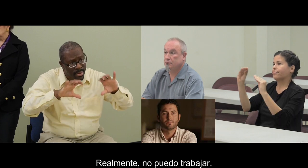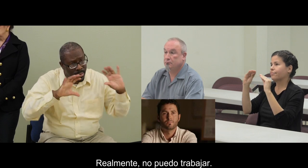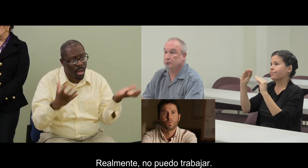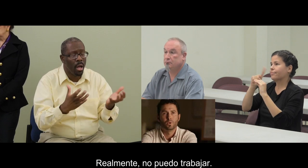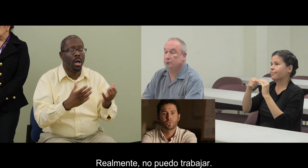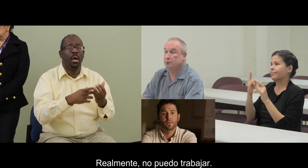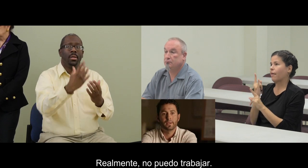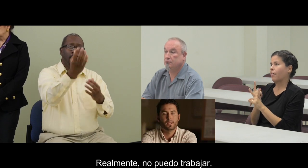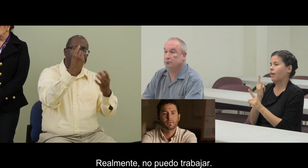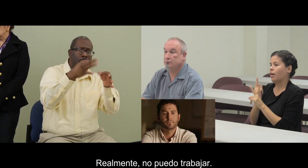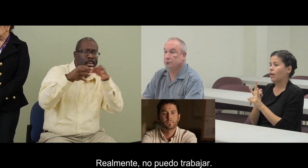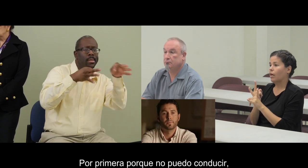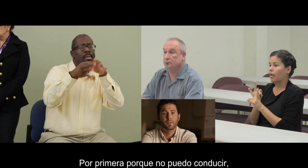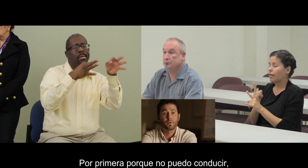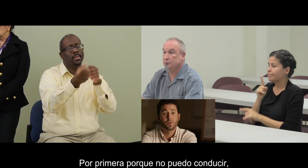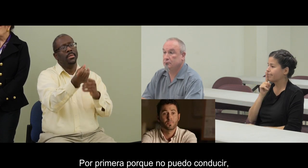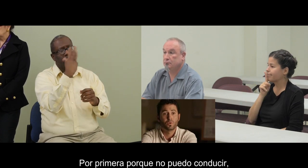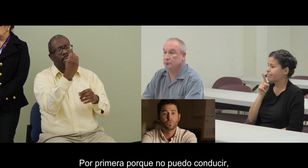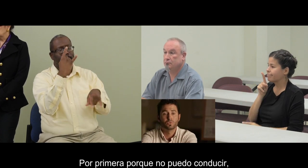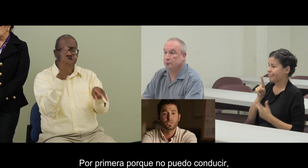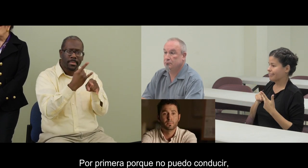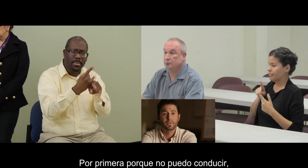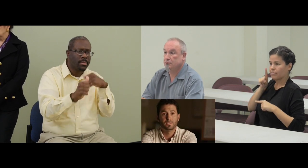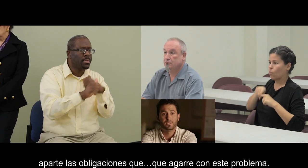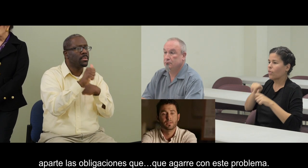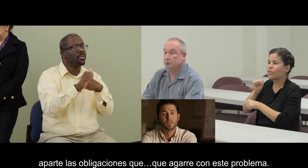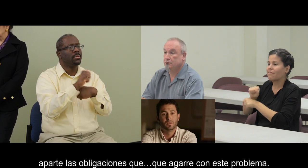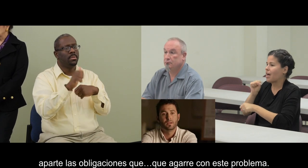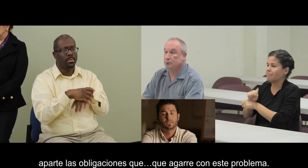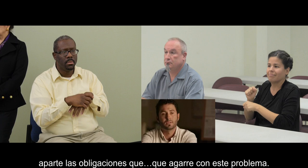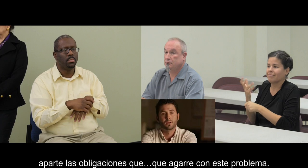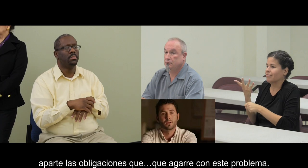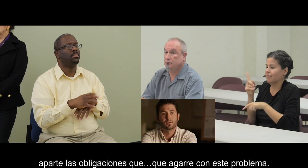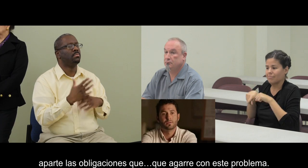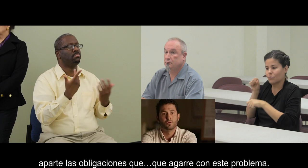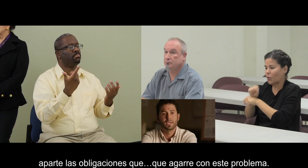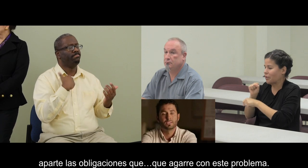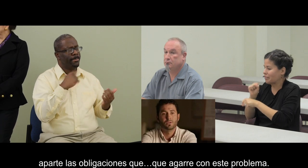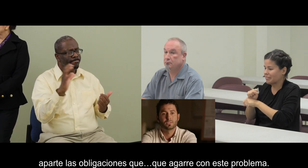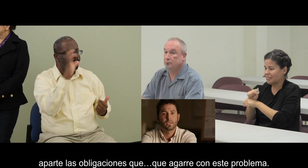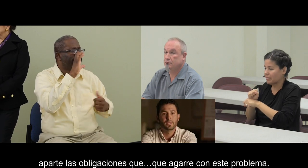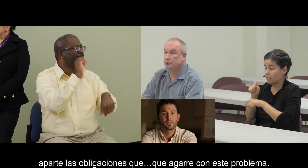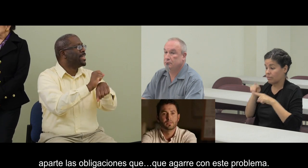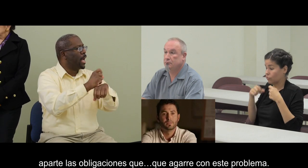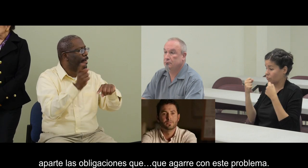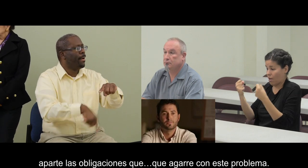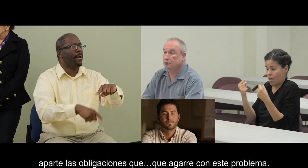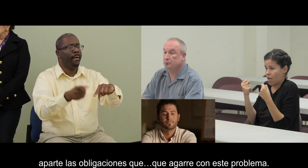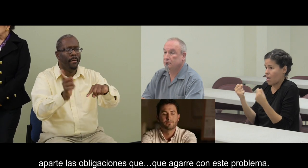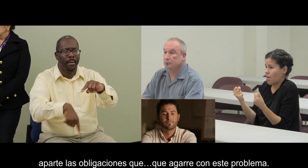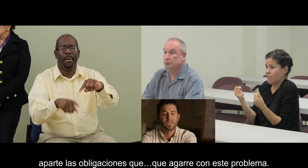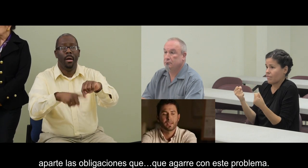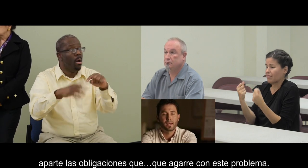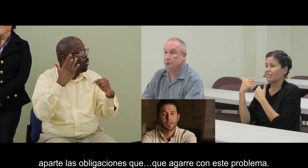Realmente no puedo trabajar, en primera porque no puedo conducir. Aparte, las obligaciones que